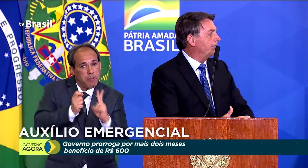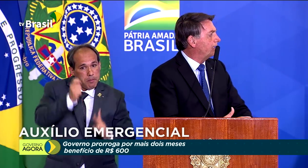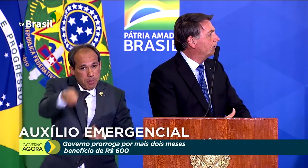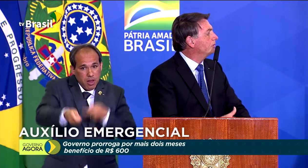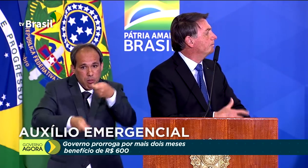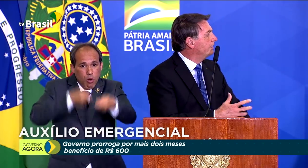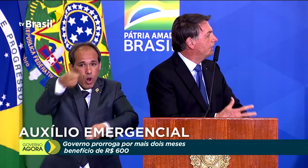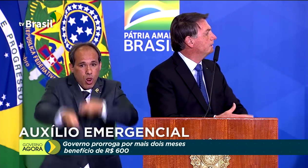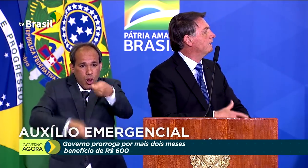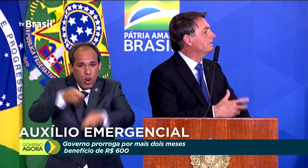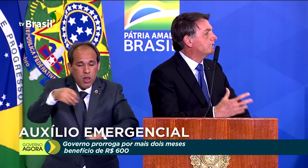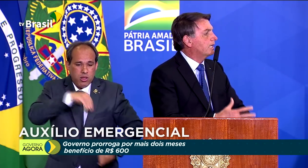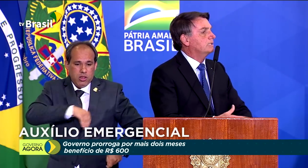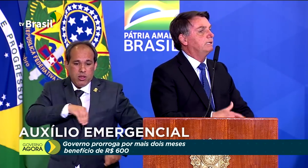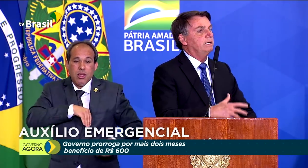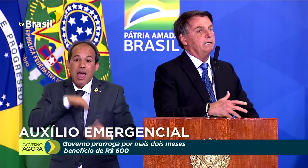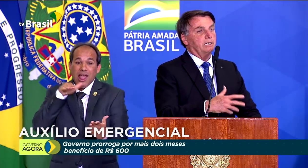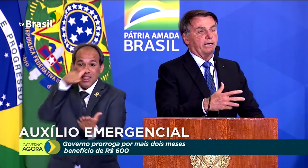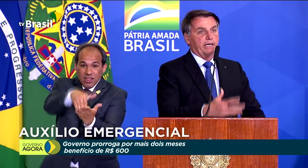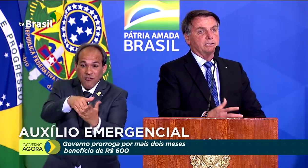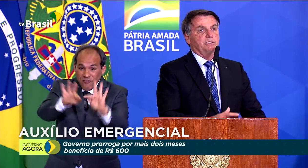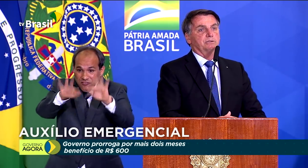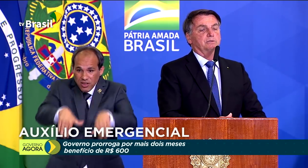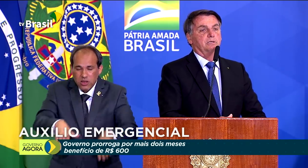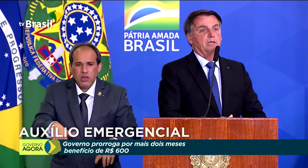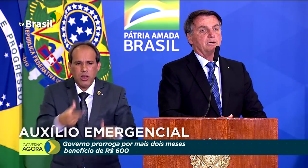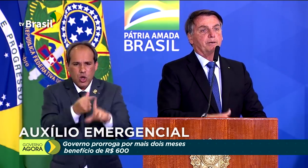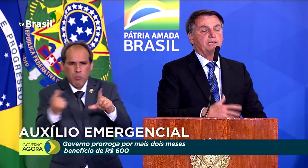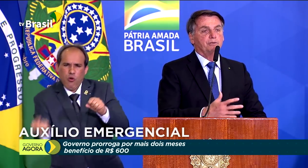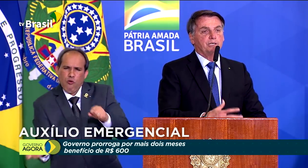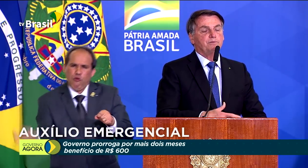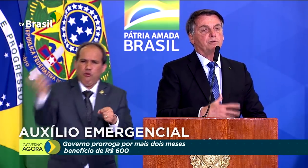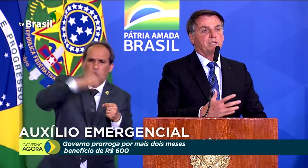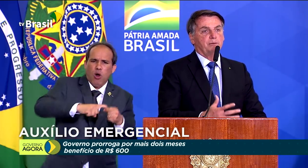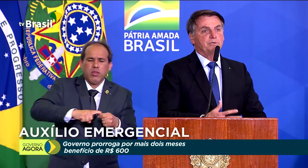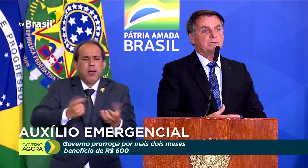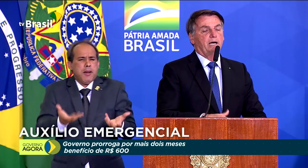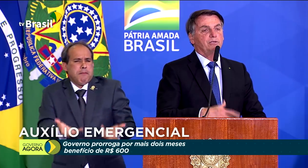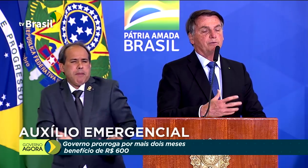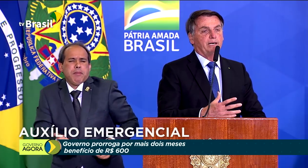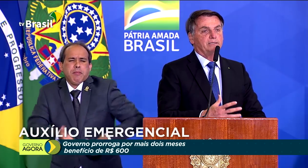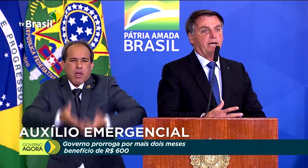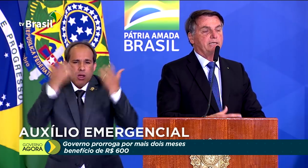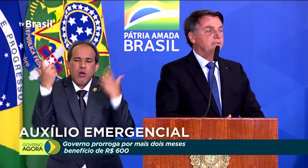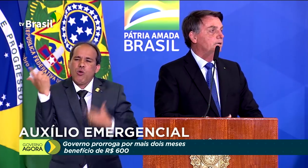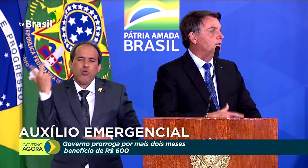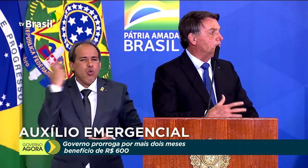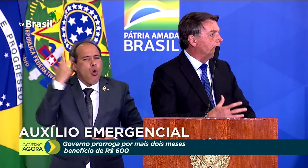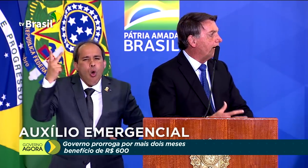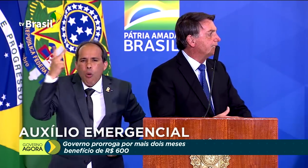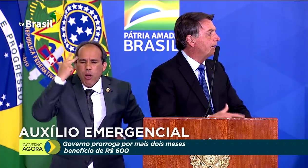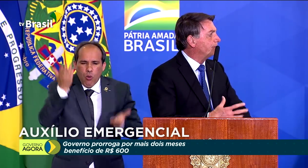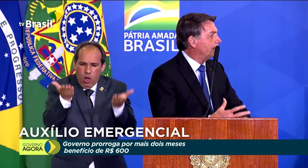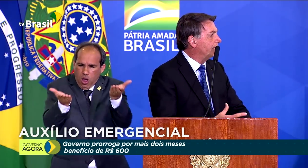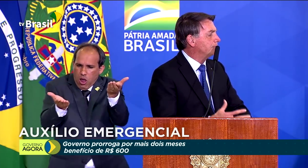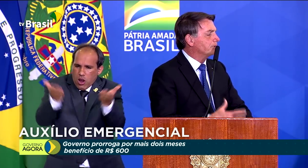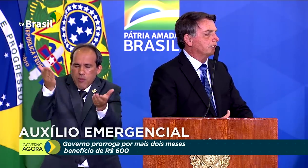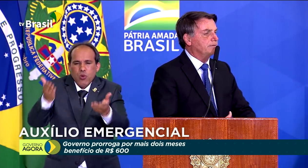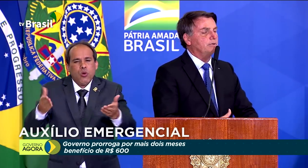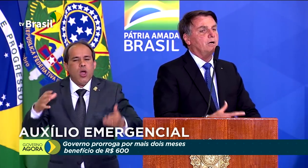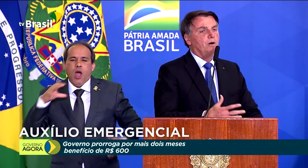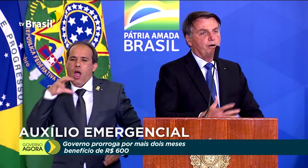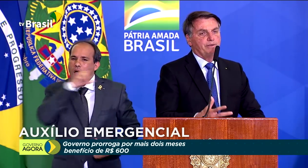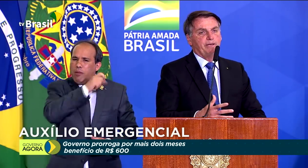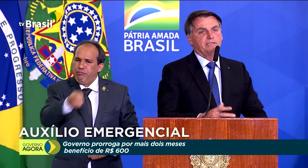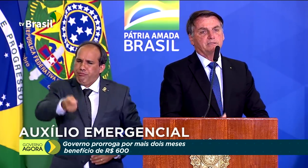que ao final dela a economia já esteja reagindo para que nós voltemos à normalidade o mais rapidamente